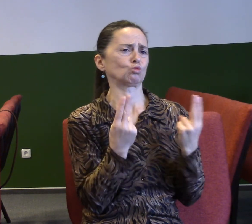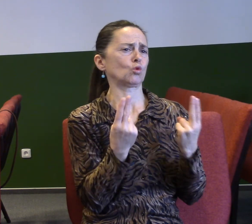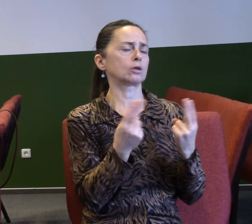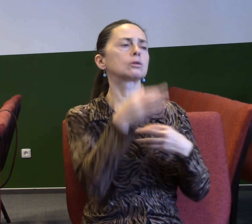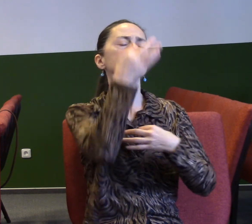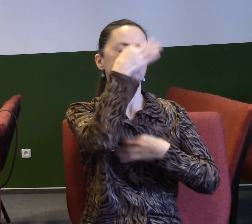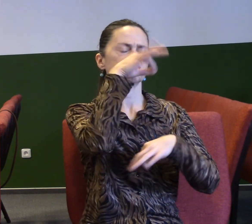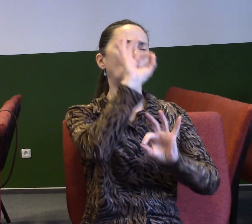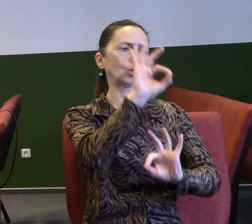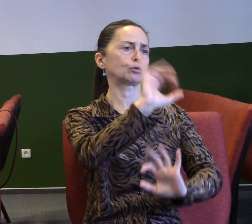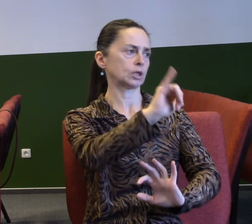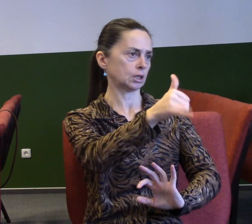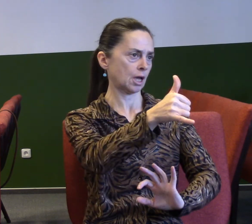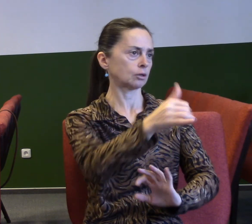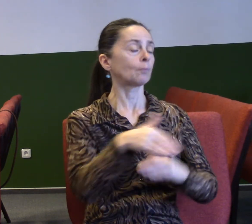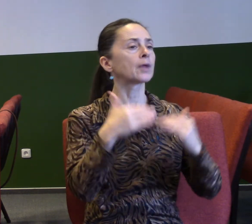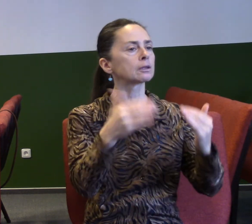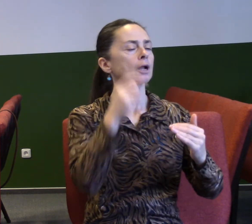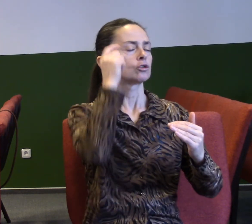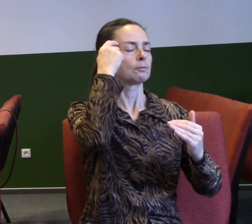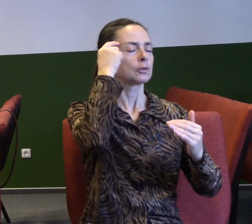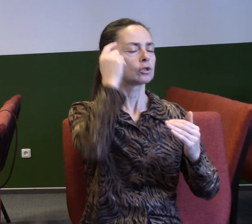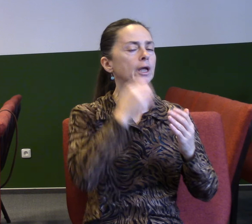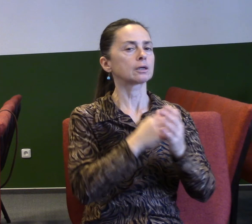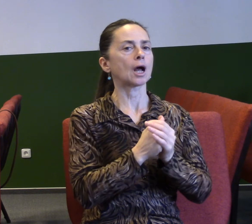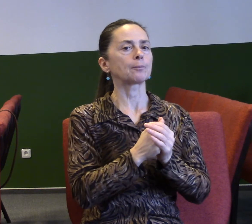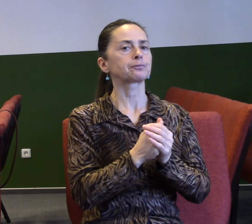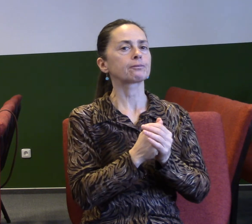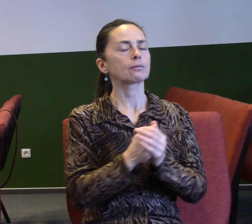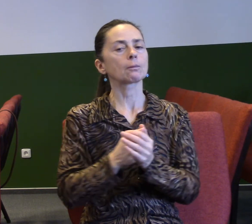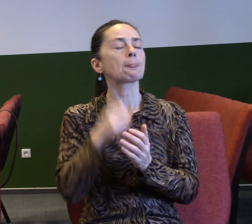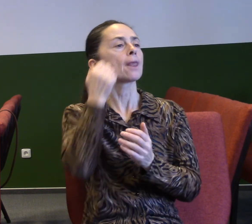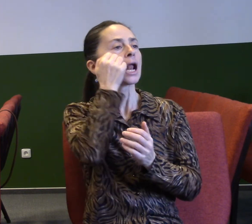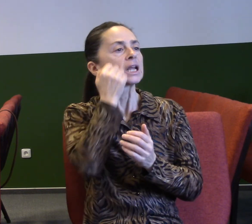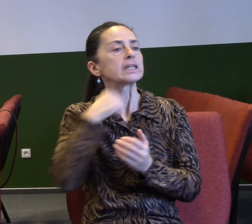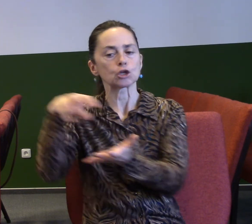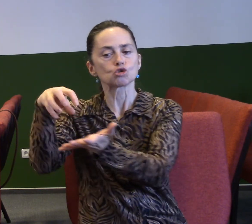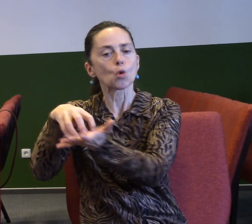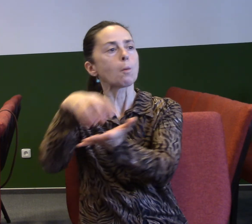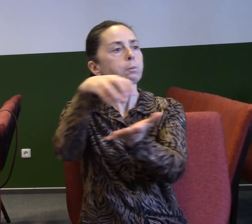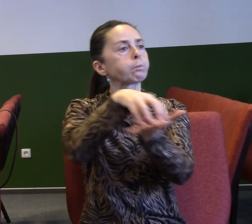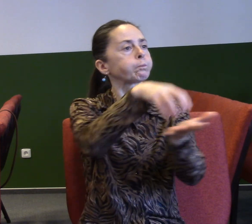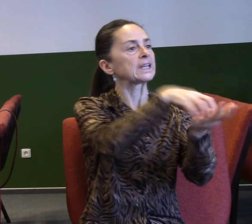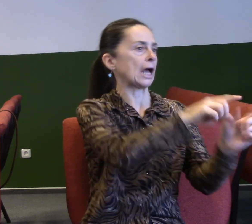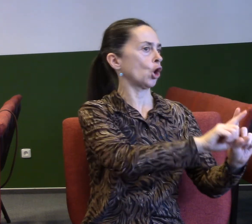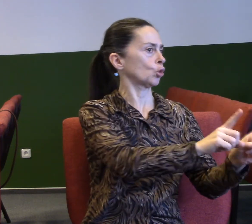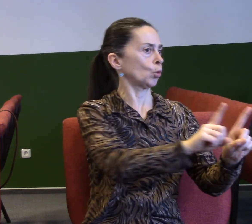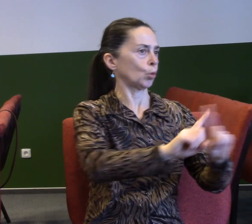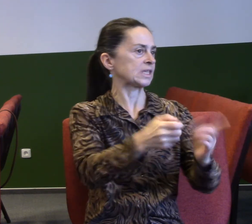Další myšlenku, kterou tu mám, pokud obecně nějaké skupině lidí nevěřím, jenom prostě jsem se rozhodl jim nevěřit, tak